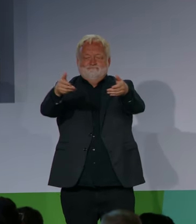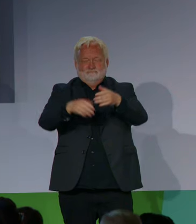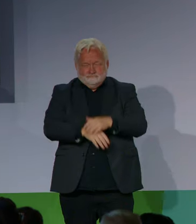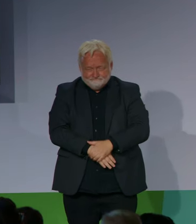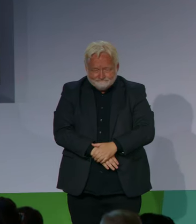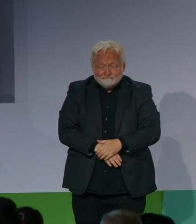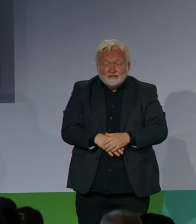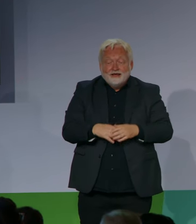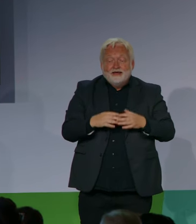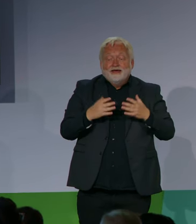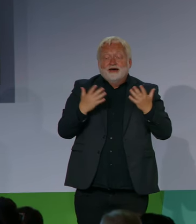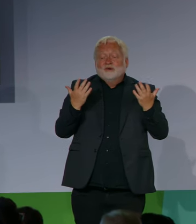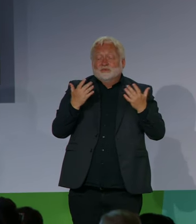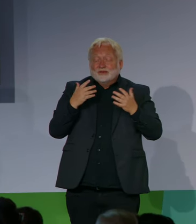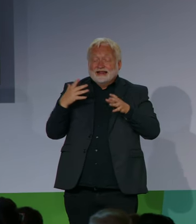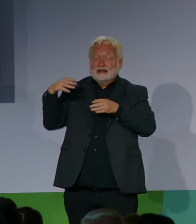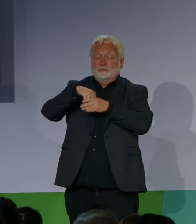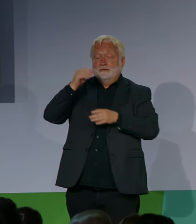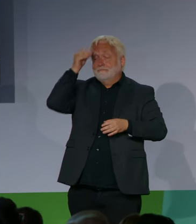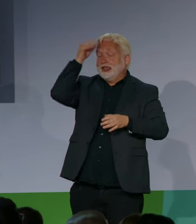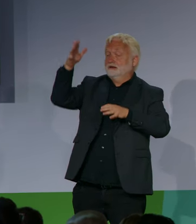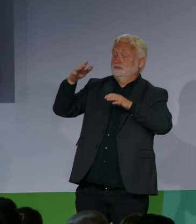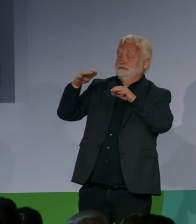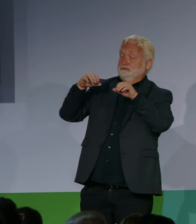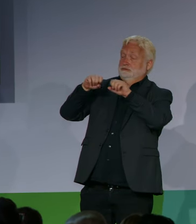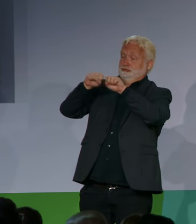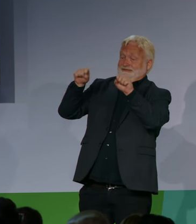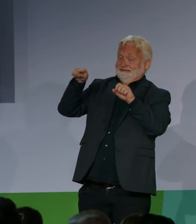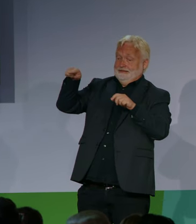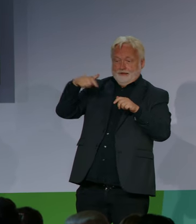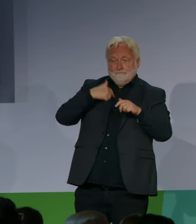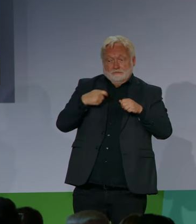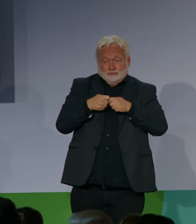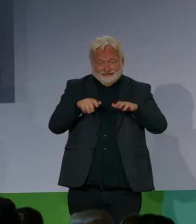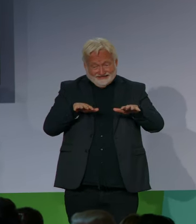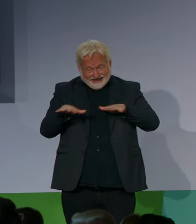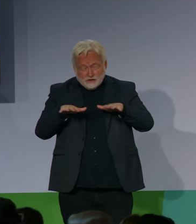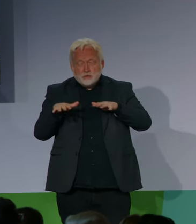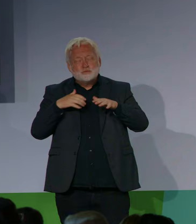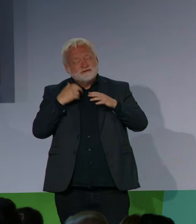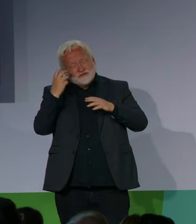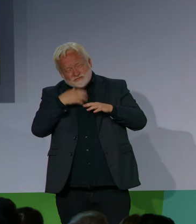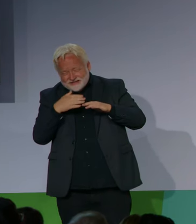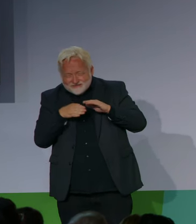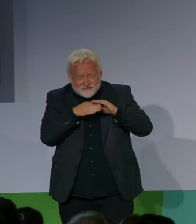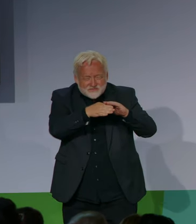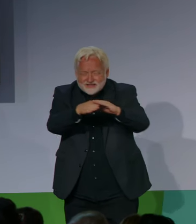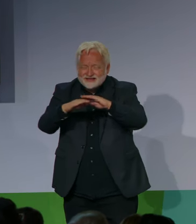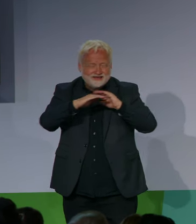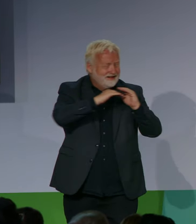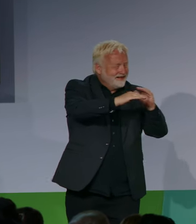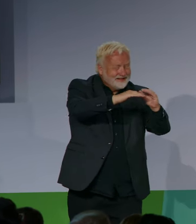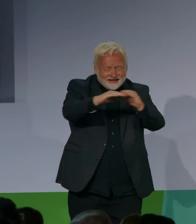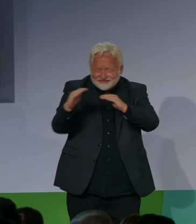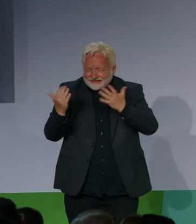barrierefreier Schulen möglich. Und schließlich, darüber freue ich mich besonders, geht es endlich voran mit der